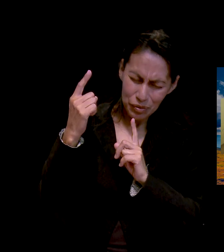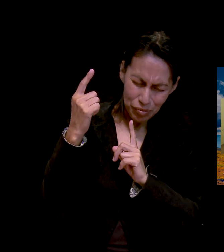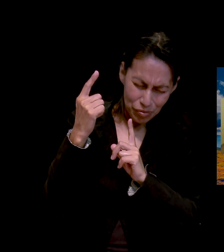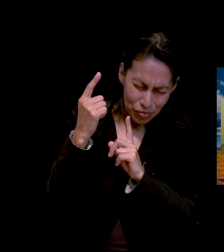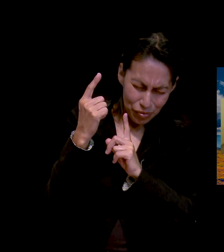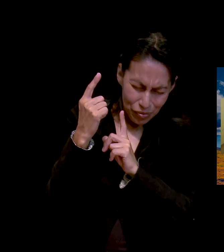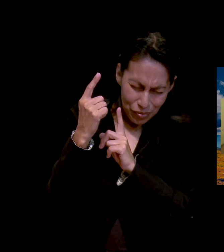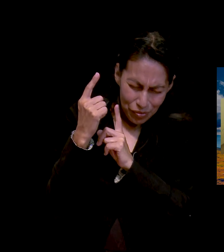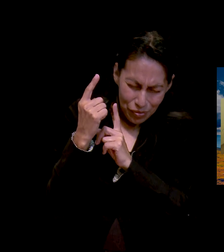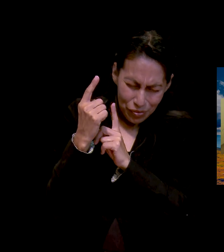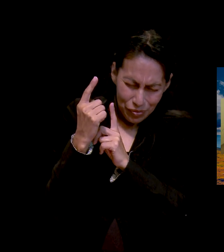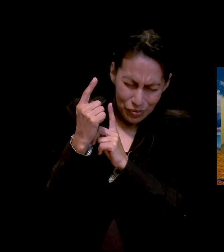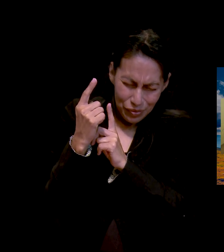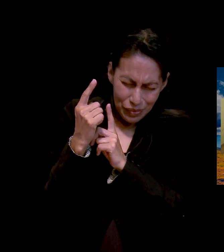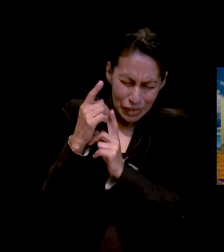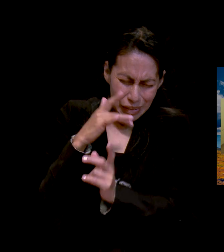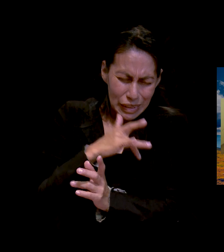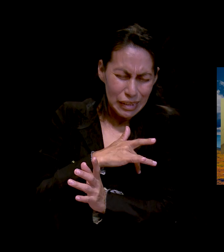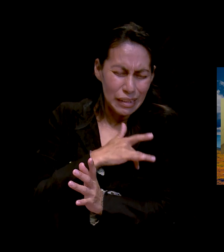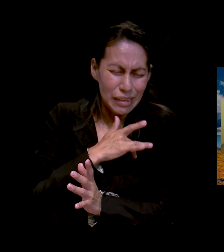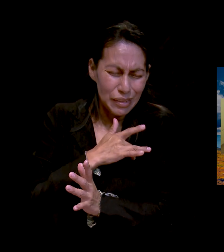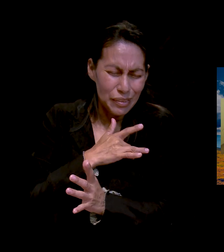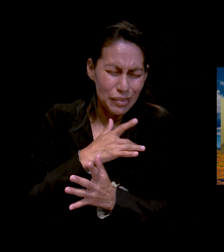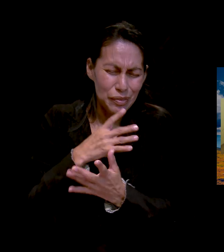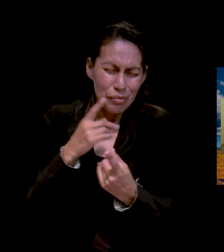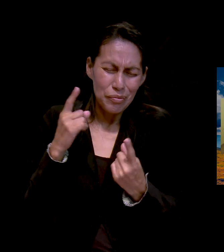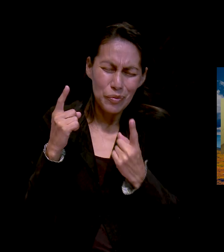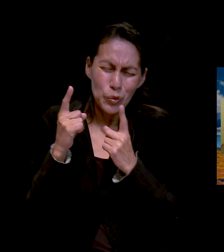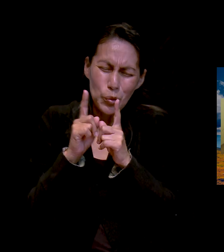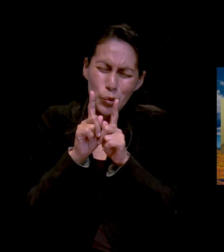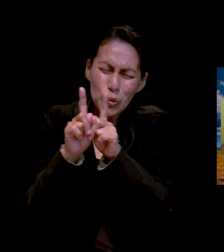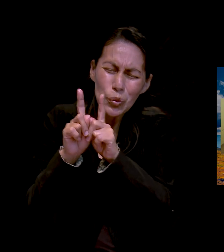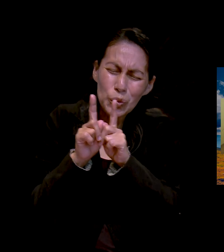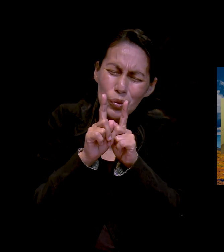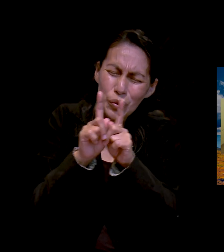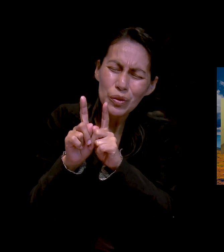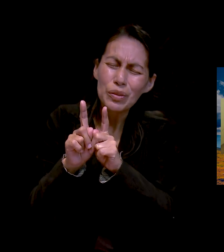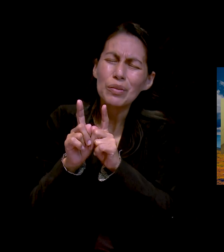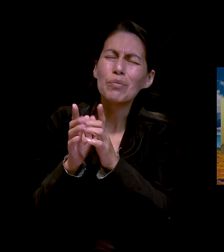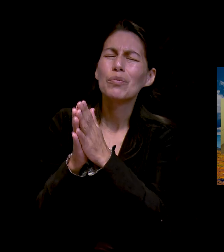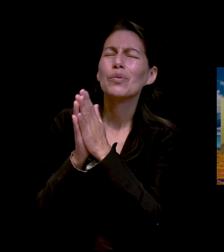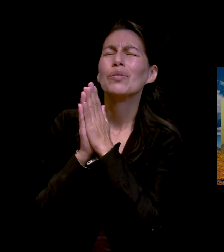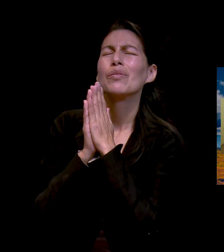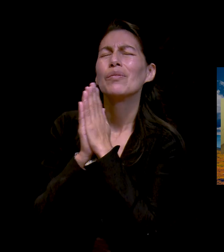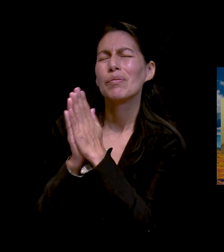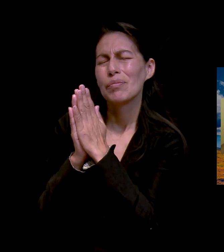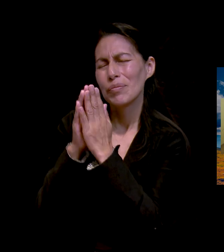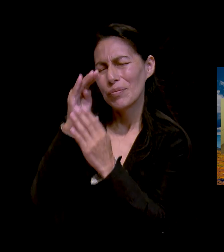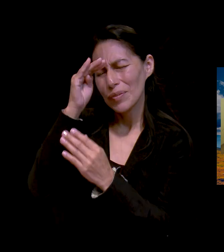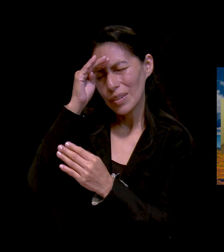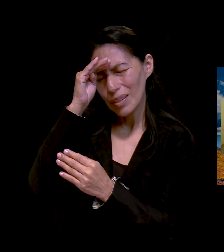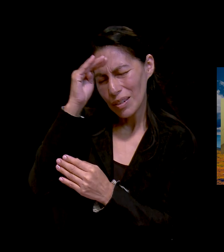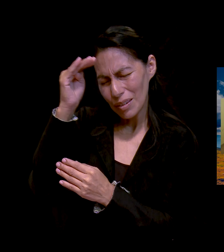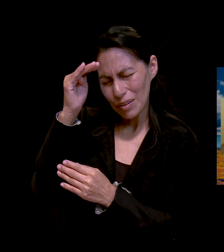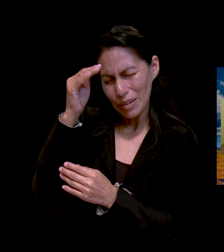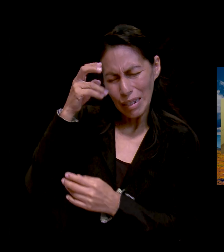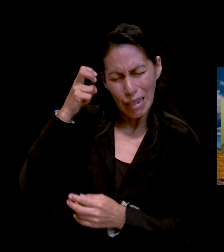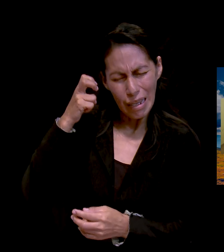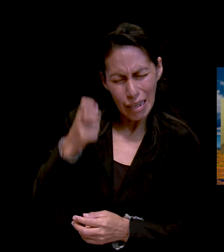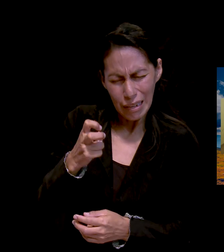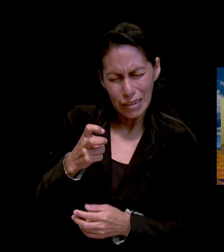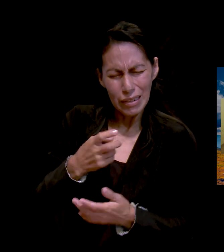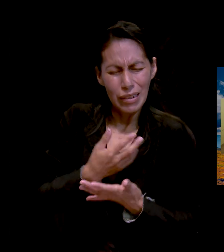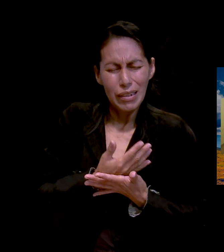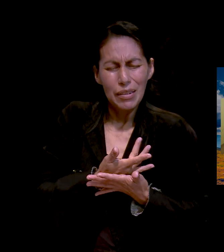aquí, contigo. Señor, queremos, Señor, pedirte que esto sea nuestra más grande esperanza